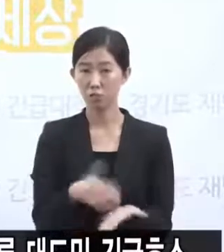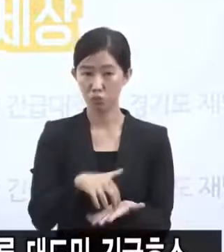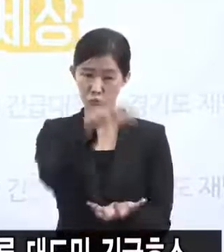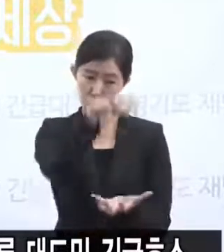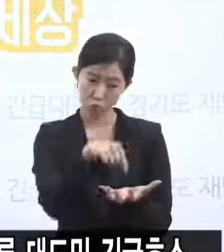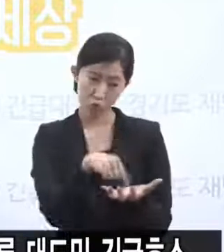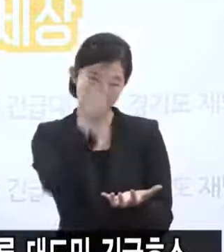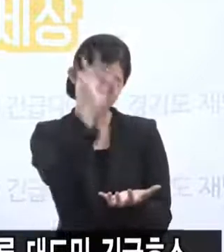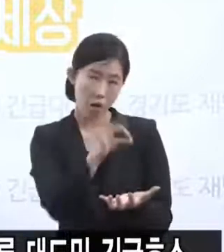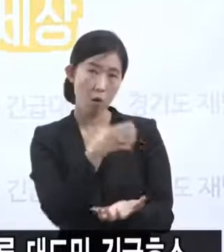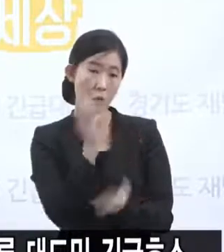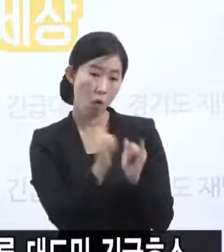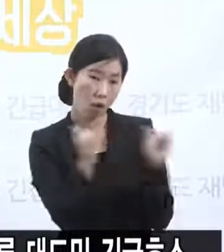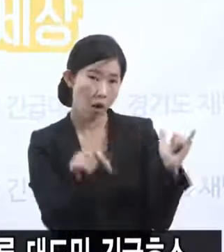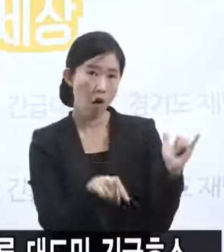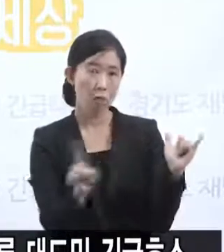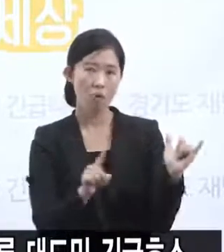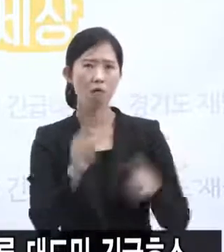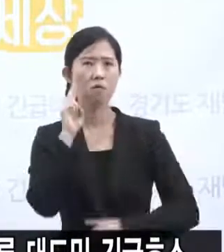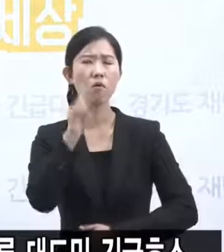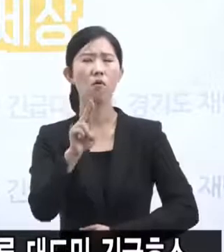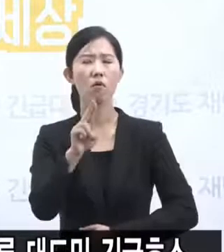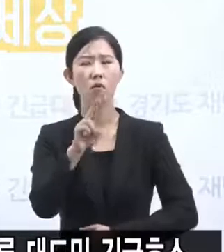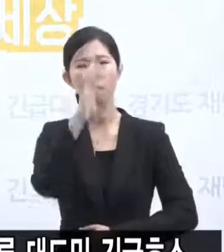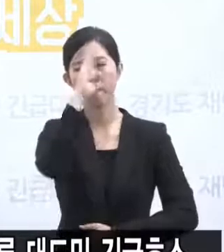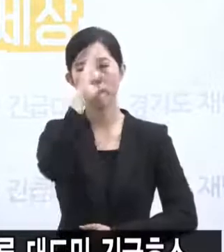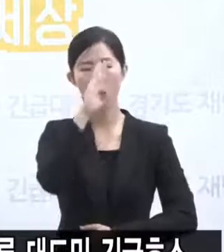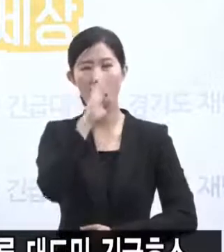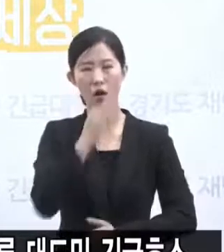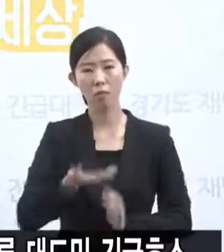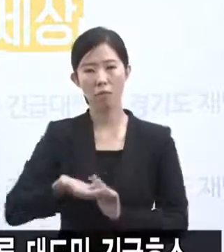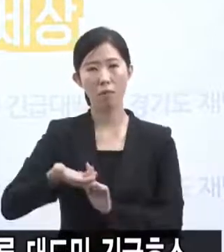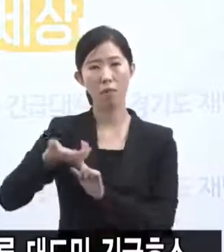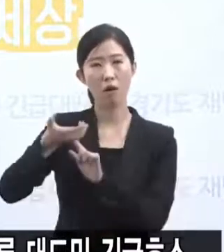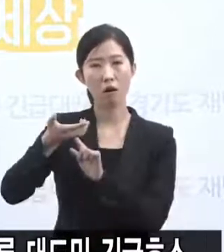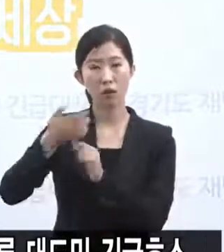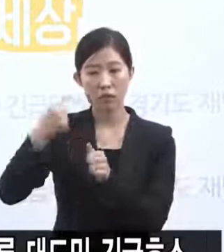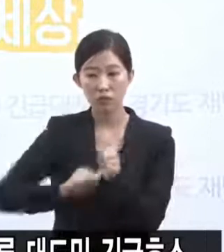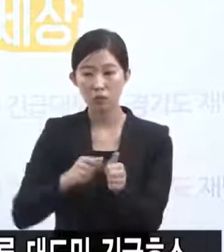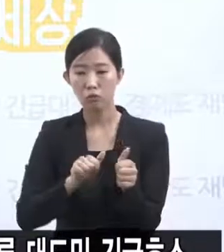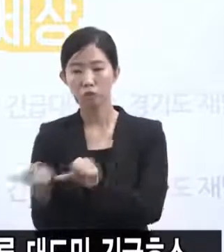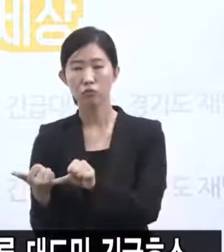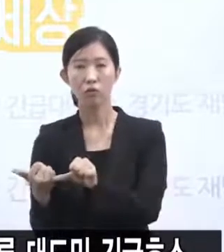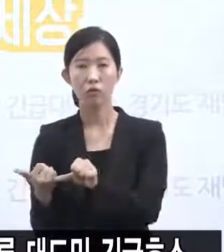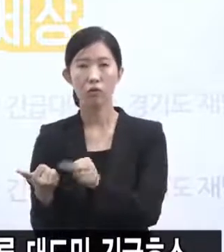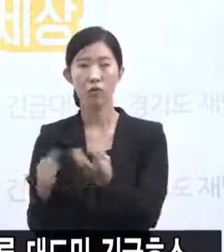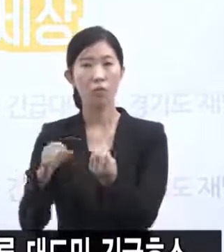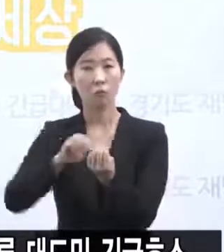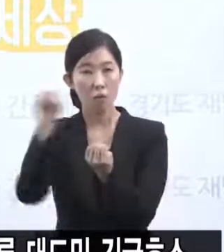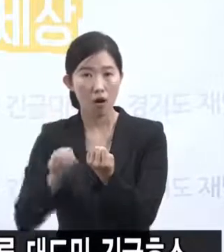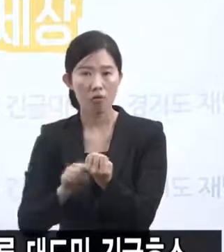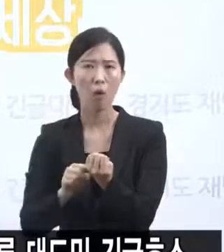중증으로 이환되는 비율과 치명률 즉 사망률이 매우 높습니다.